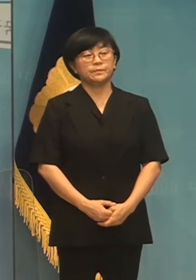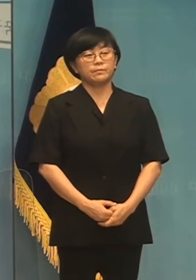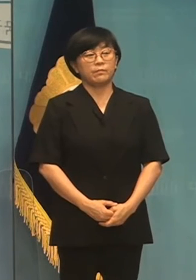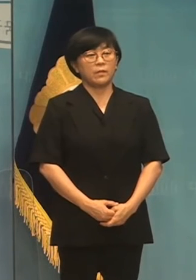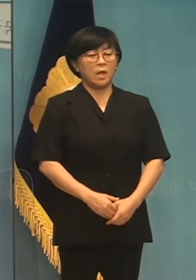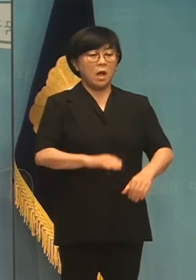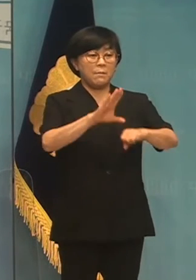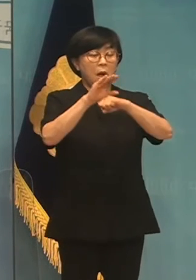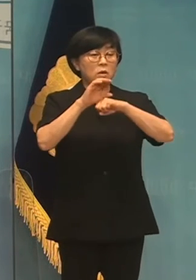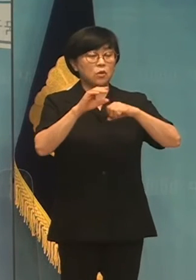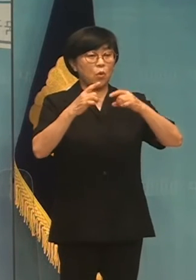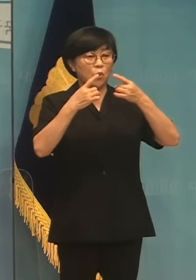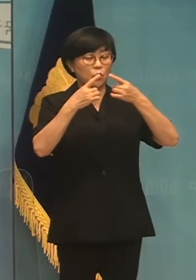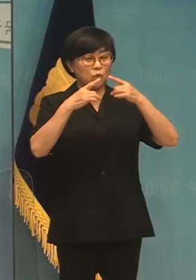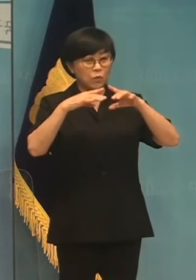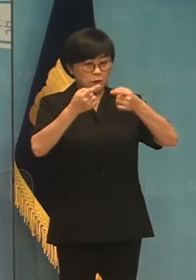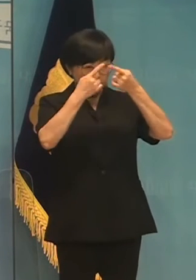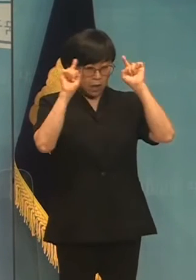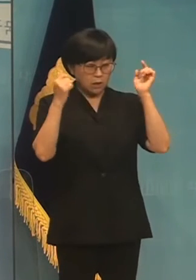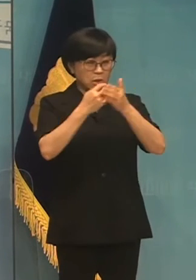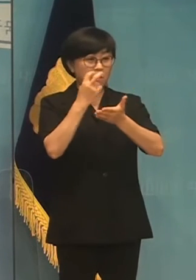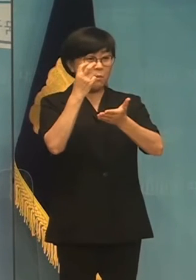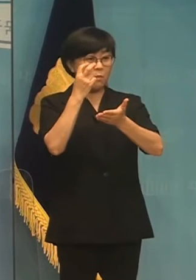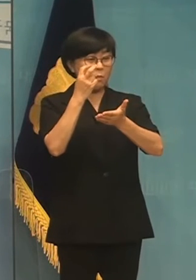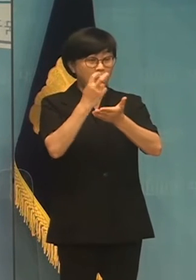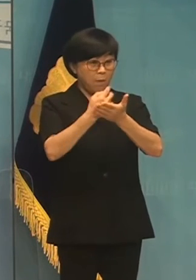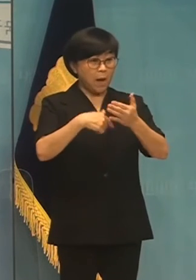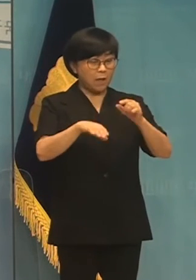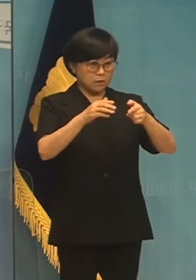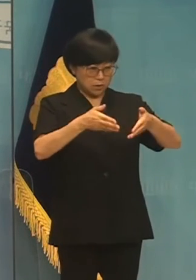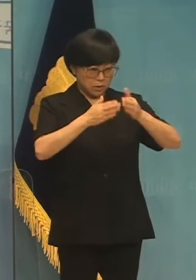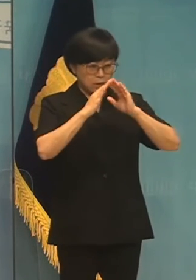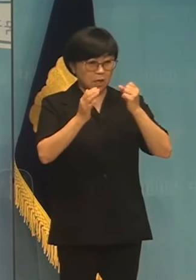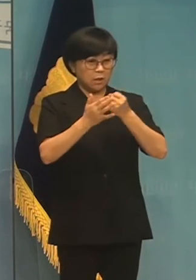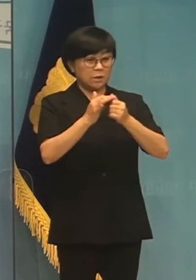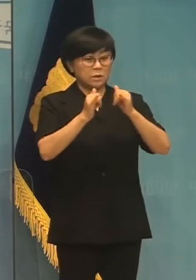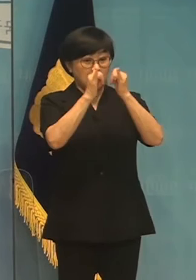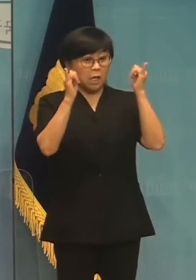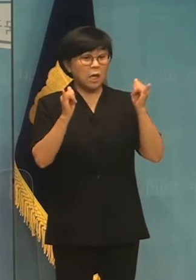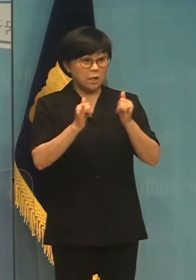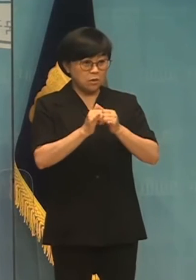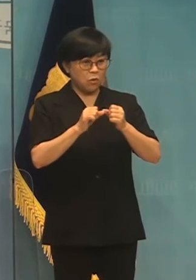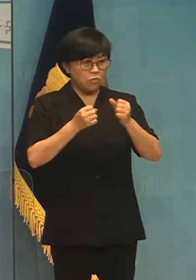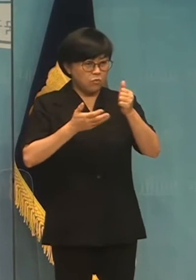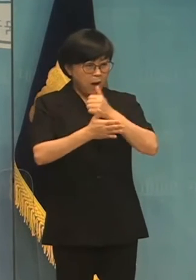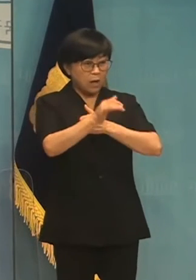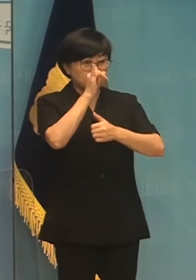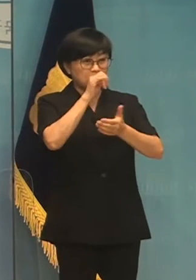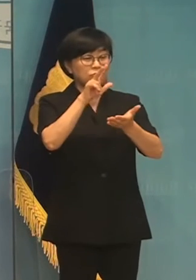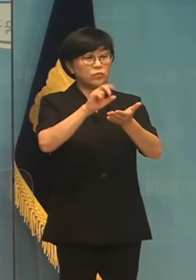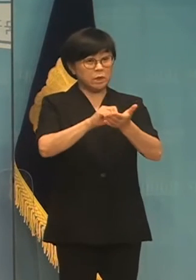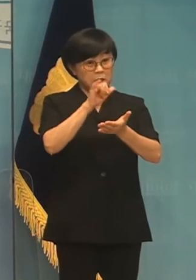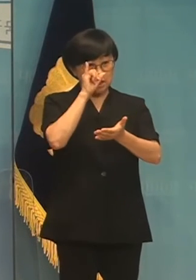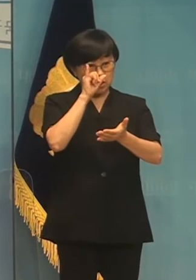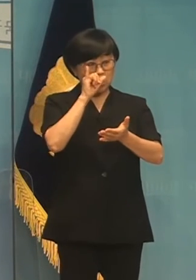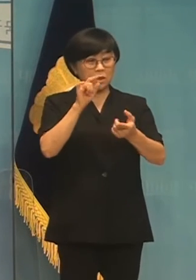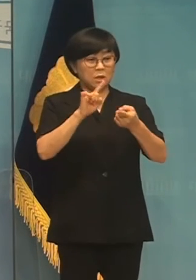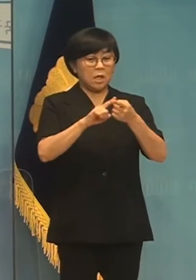방송통신들의 법안 전문자본을 설치하는 문제든 사회적으로 파급이 큰 내용에 대해서도